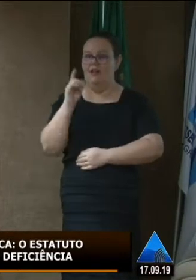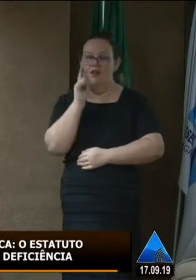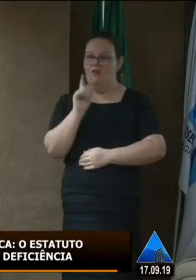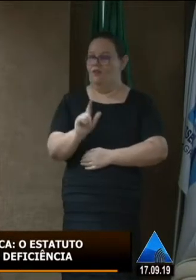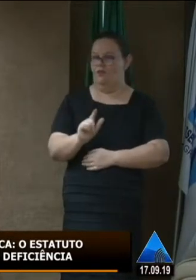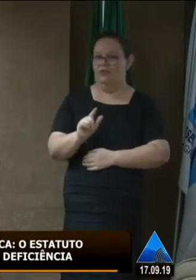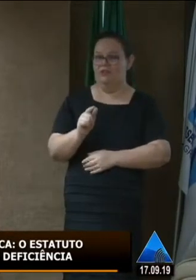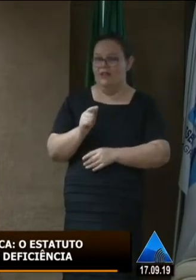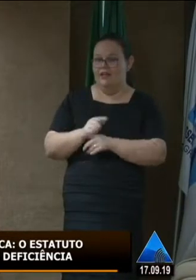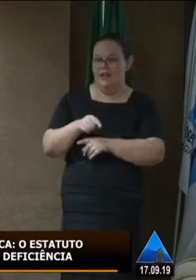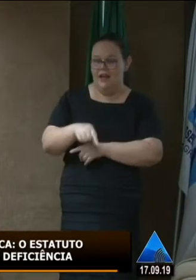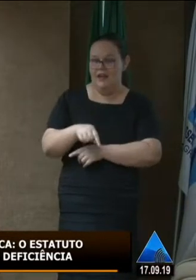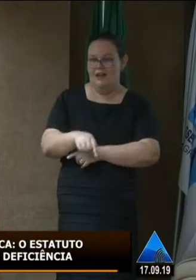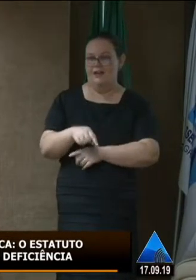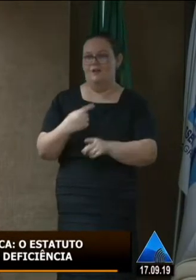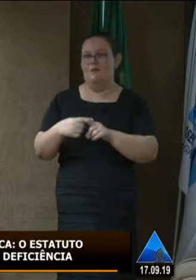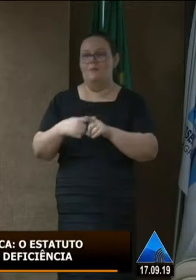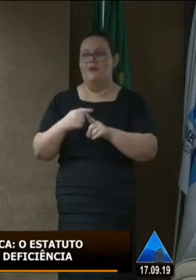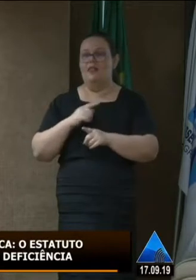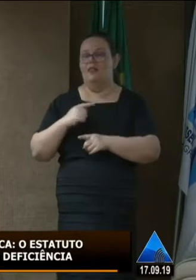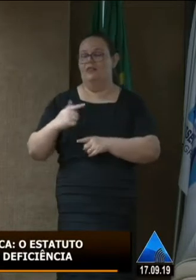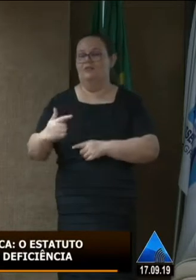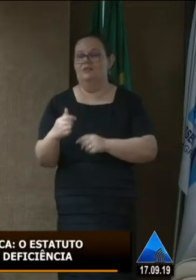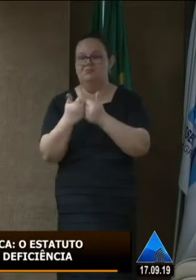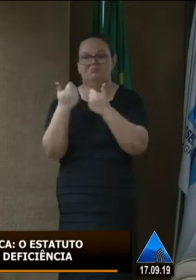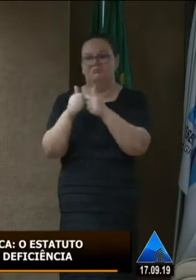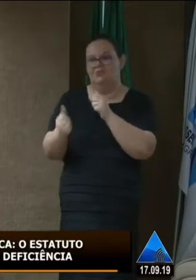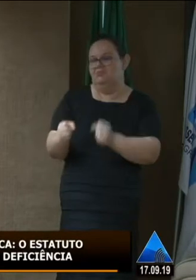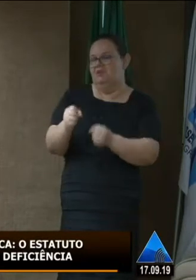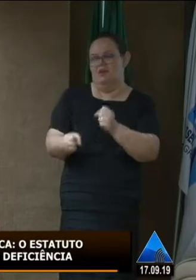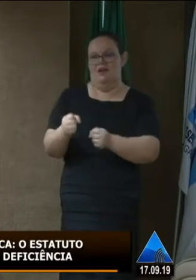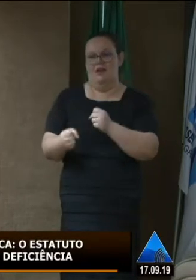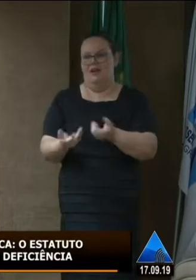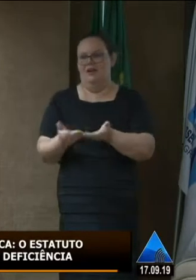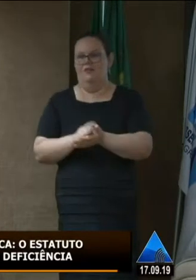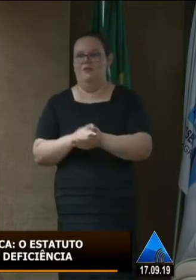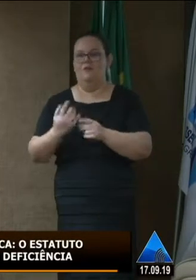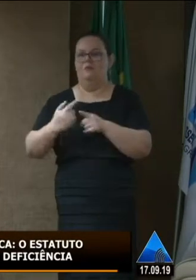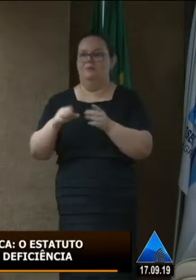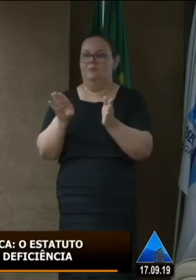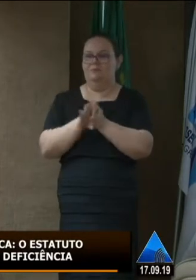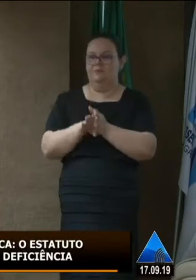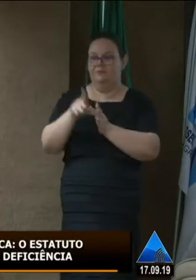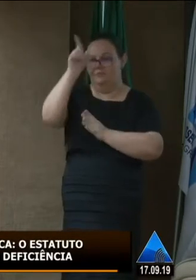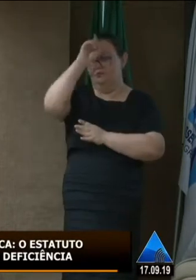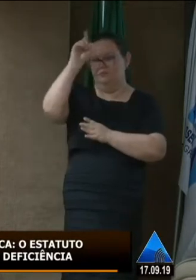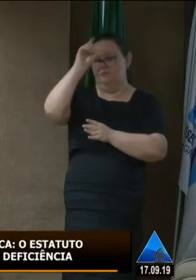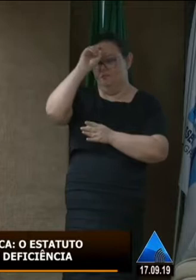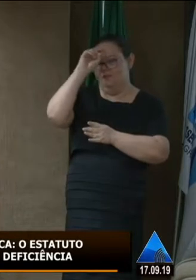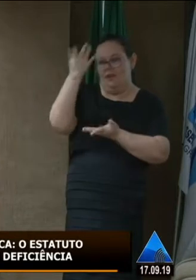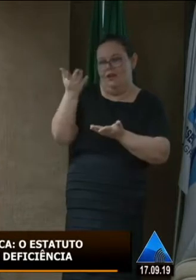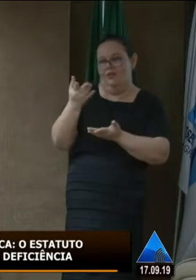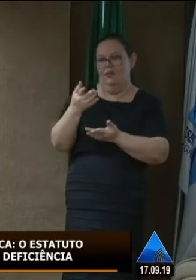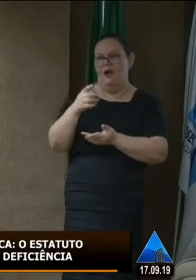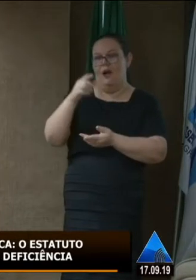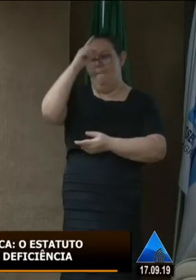serviço que é oferecido porque não tem o transporte, porque chega no atendimento público e a pessoa não consegue entender o